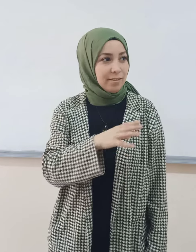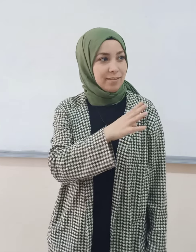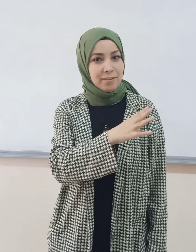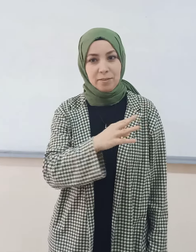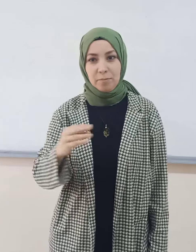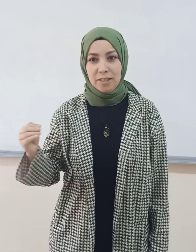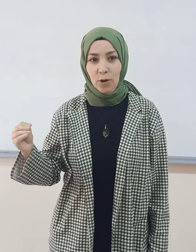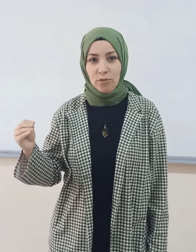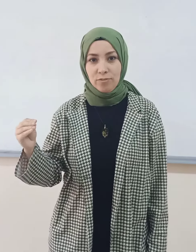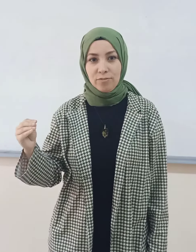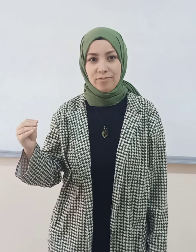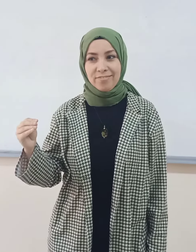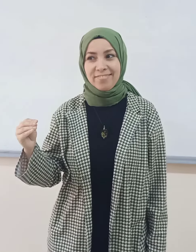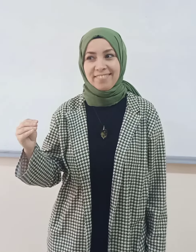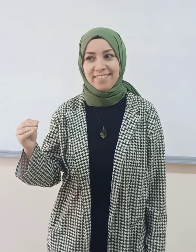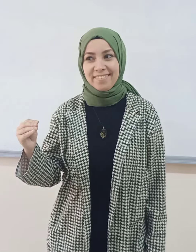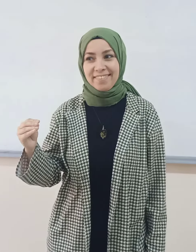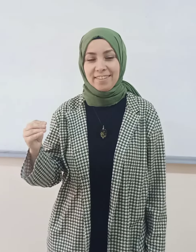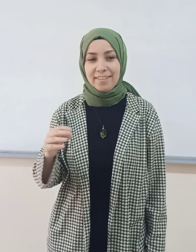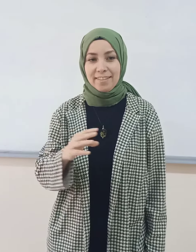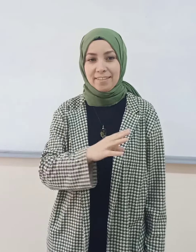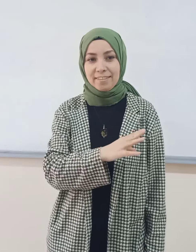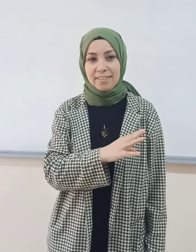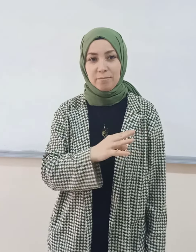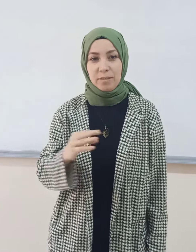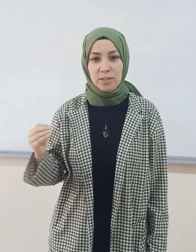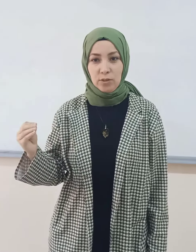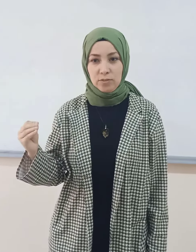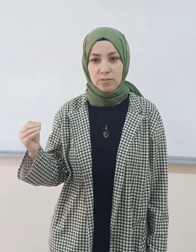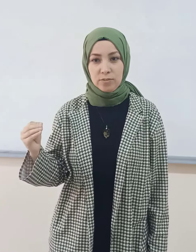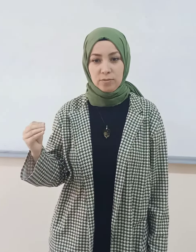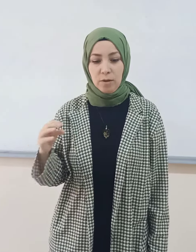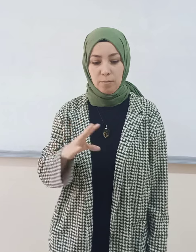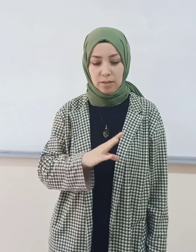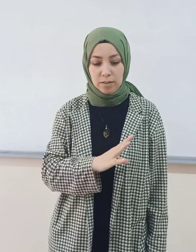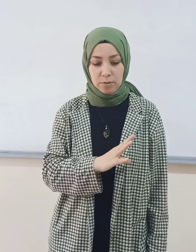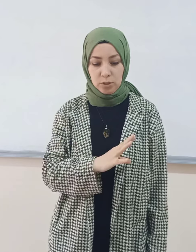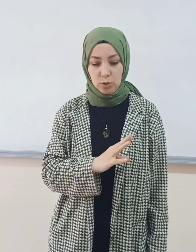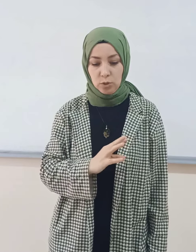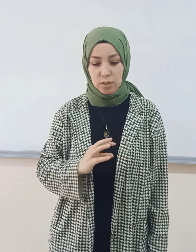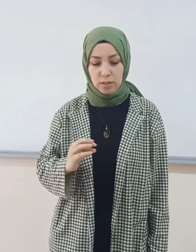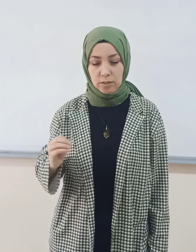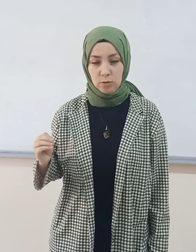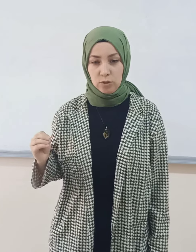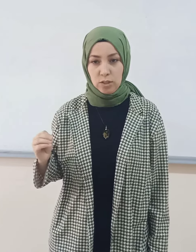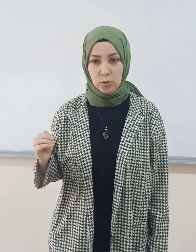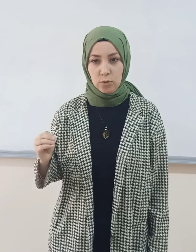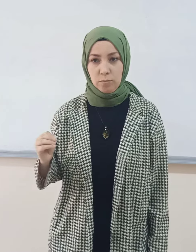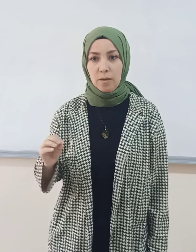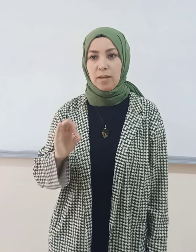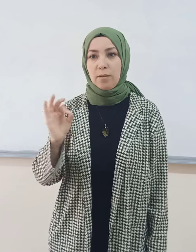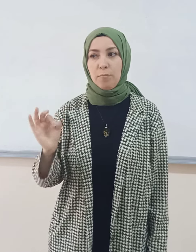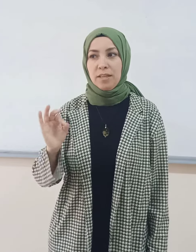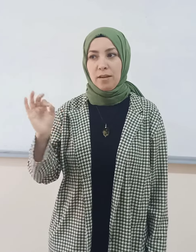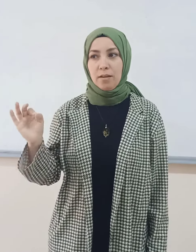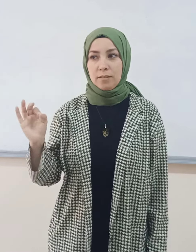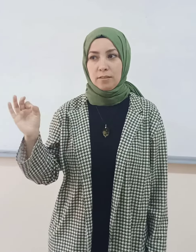Milyon. Milyon. Milyon. Parmaklarım açık. Şöyle yanı doğru çekiyorum. Milyar,